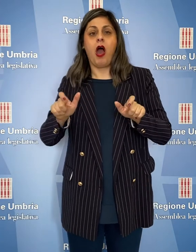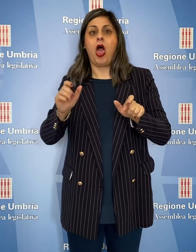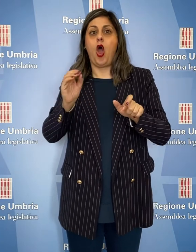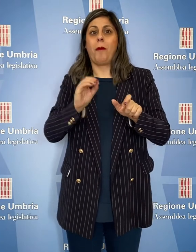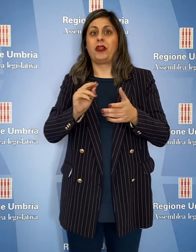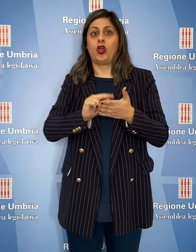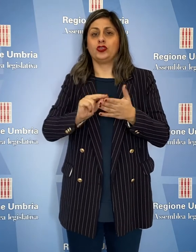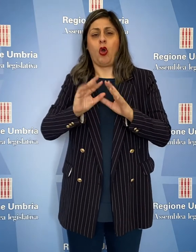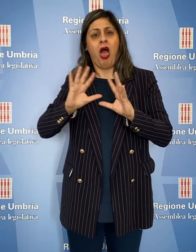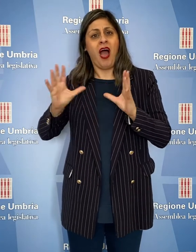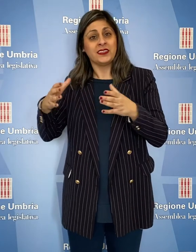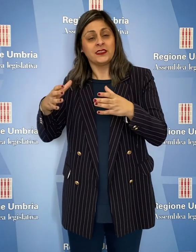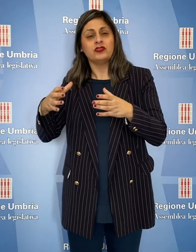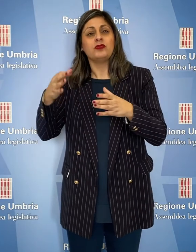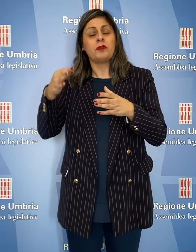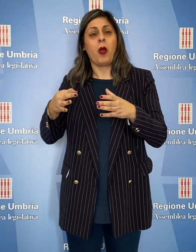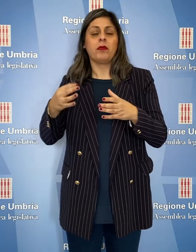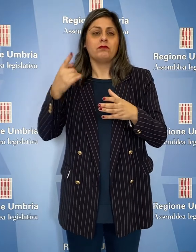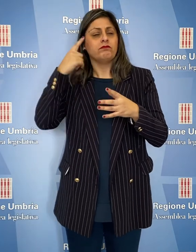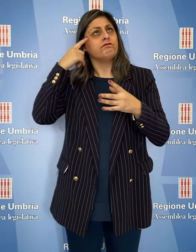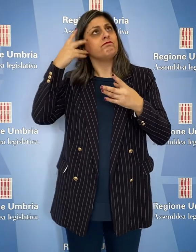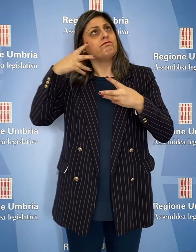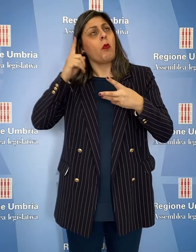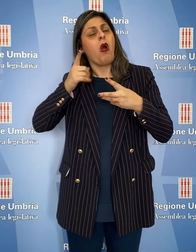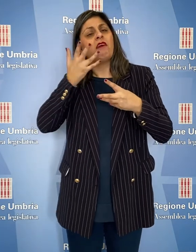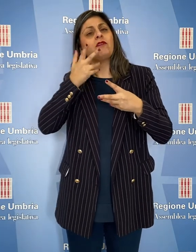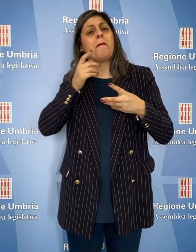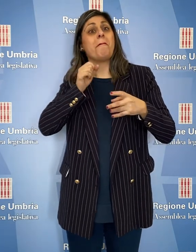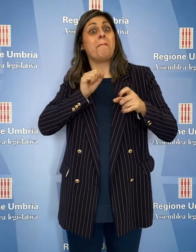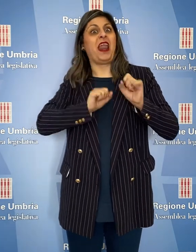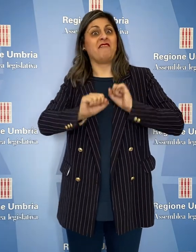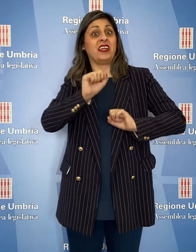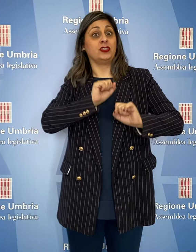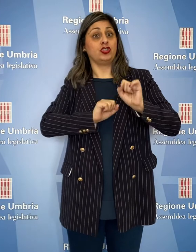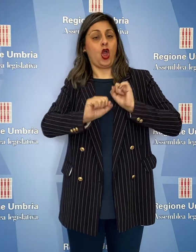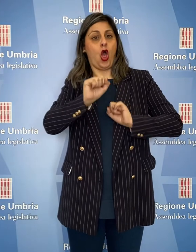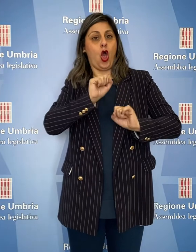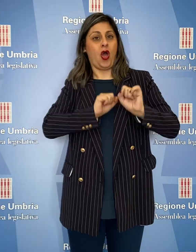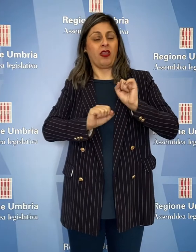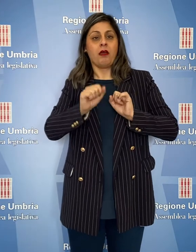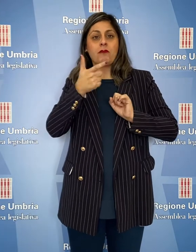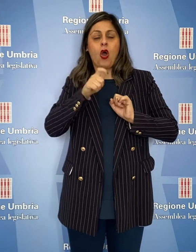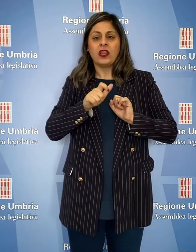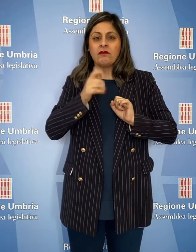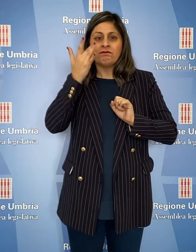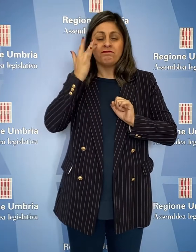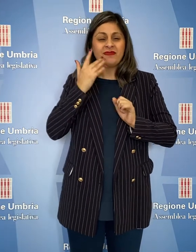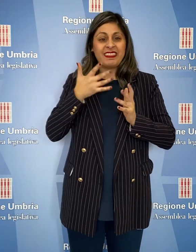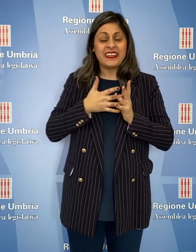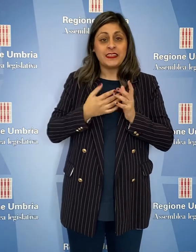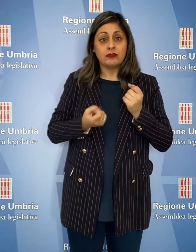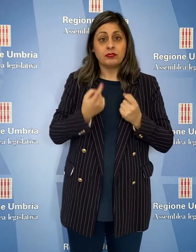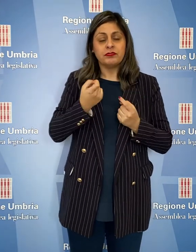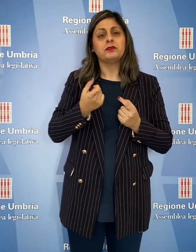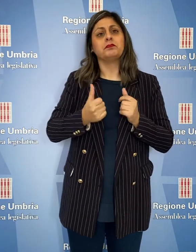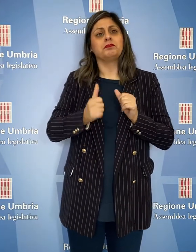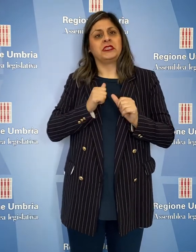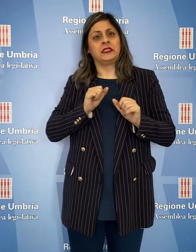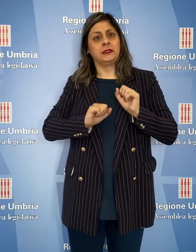personale e degli operatori scolastici in una logica di prevenzione rispetto all'insorgenza del disagio.